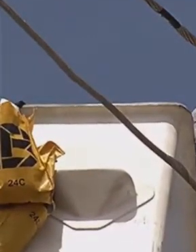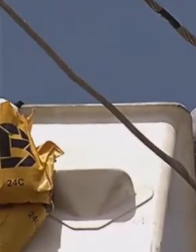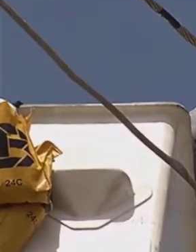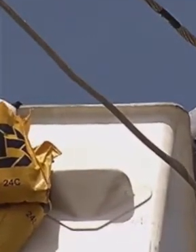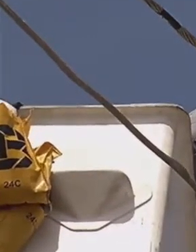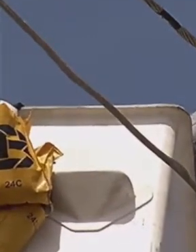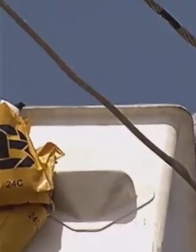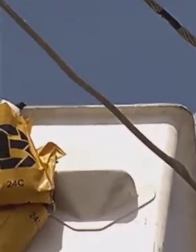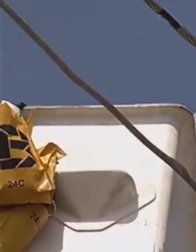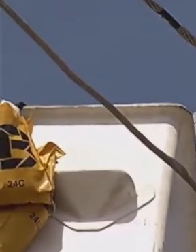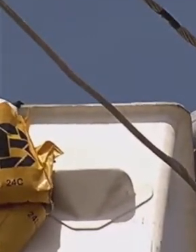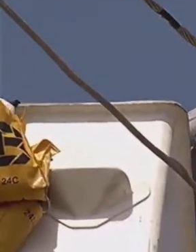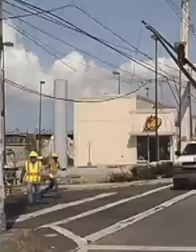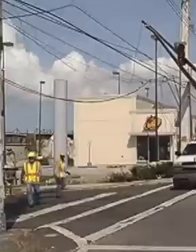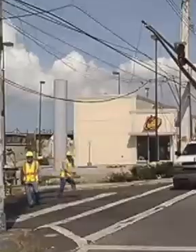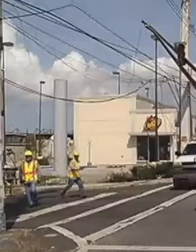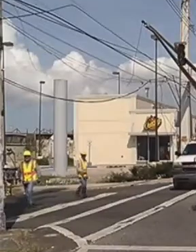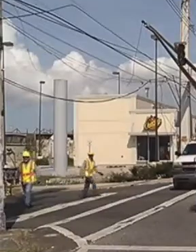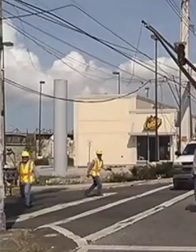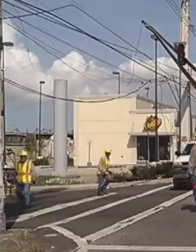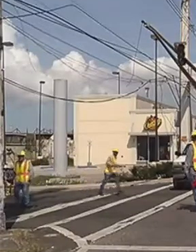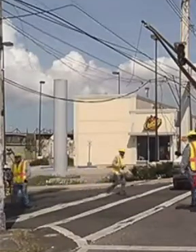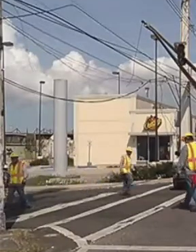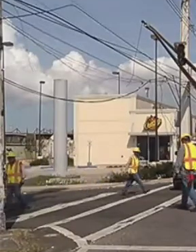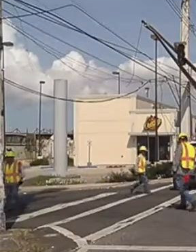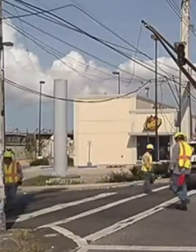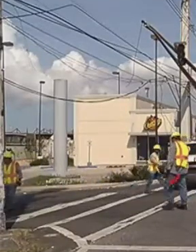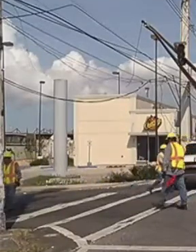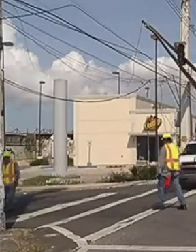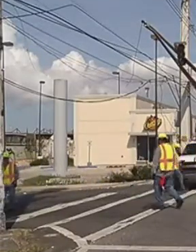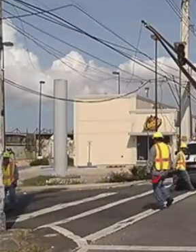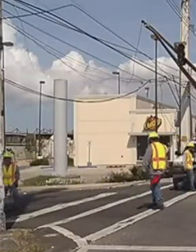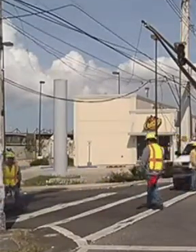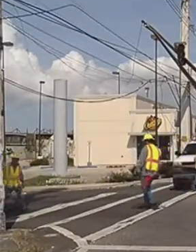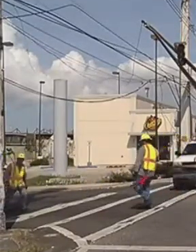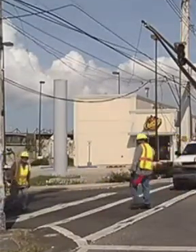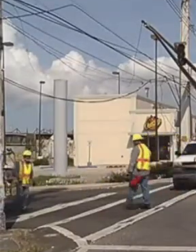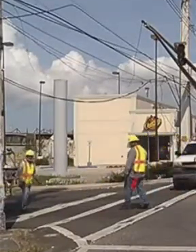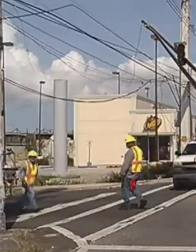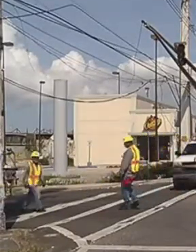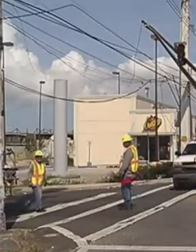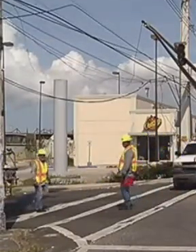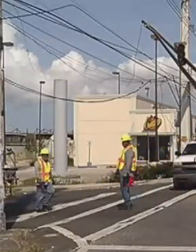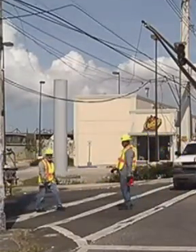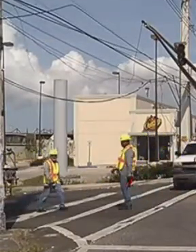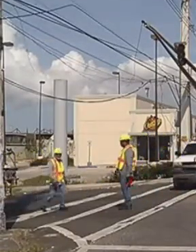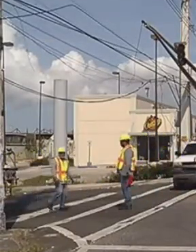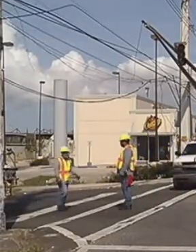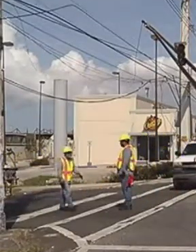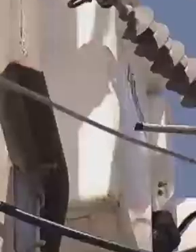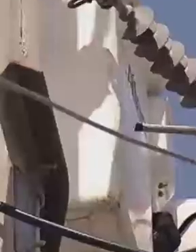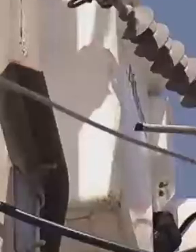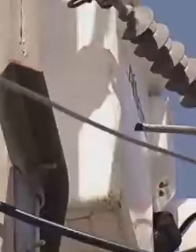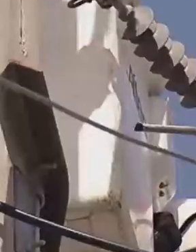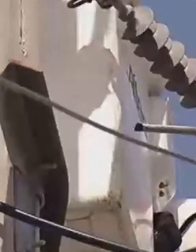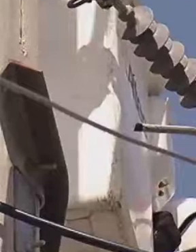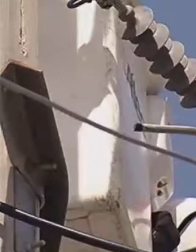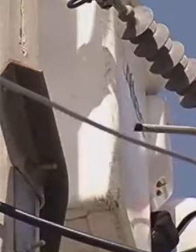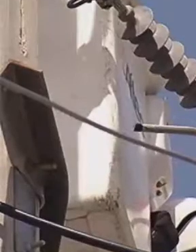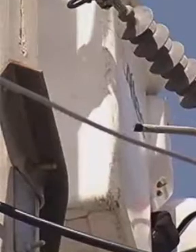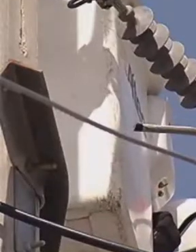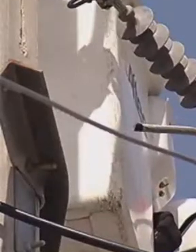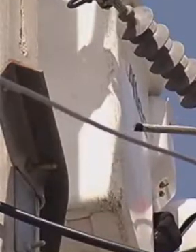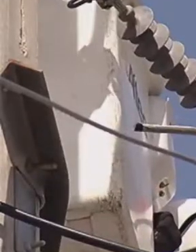acuerdos colaborativos con utilidades de Estados Unidos y con mayor capacidad de generación de megavatios. Sin embargo, la